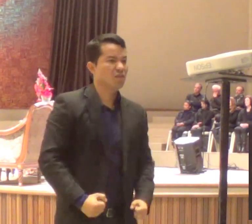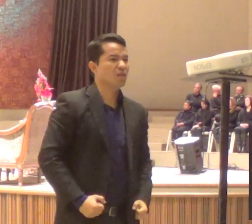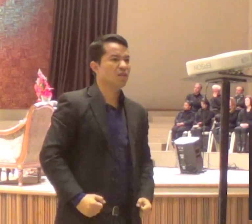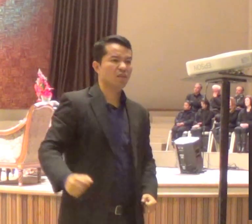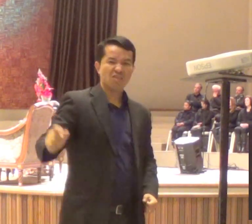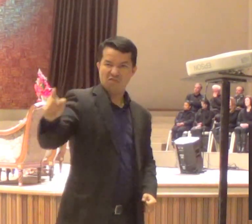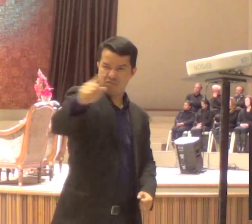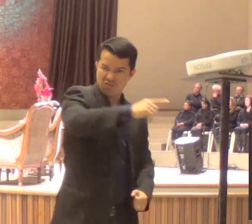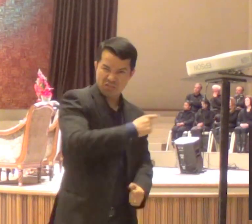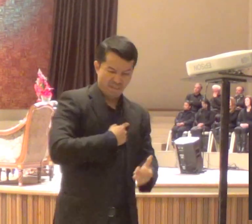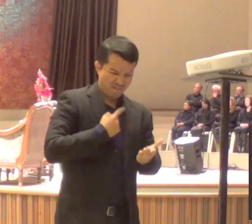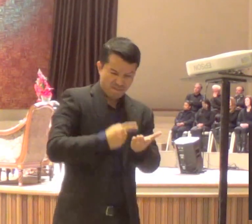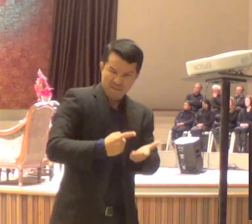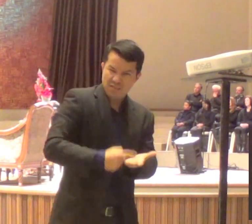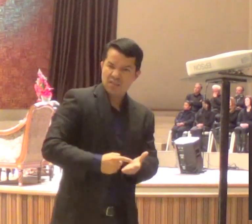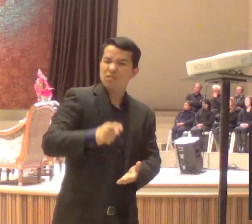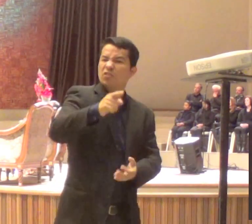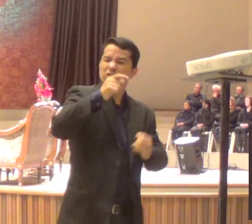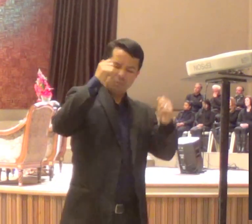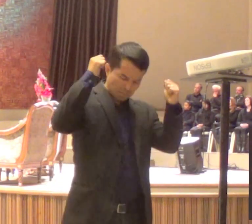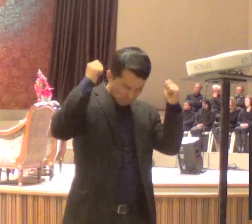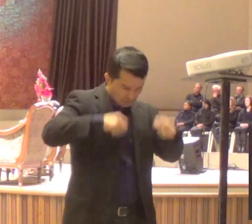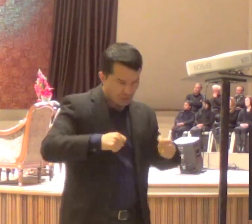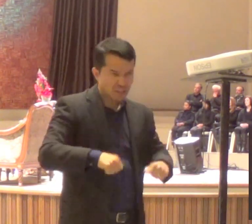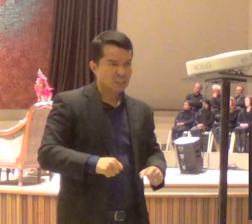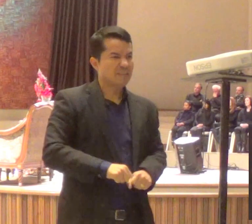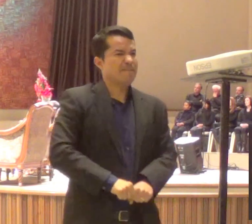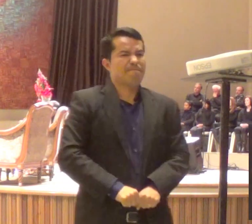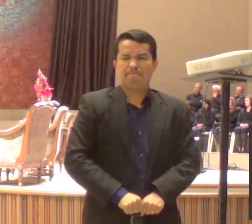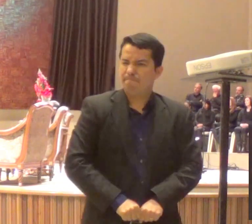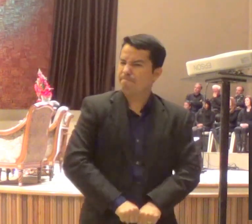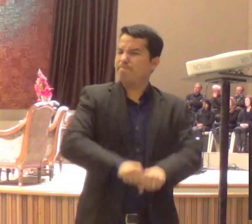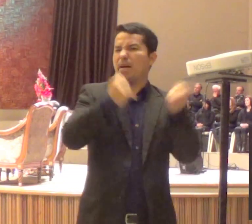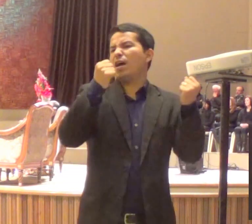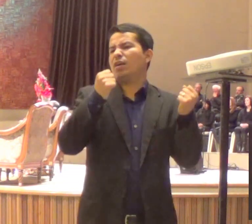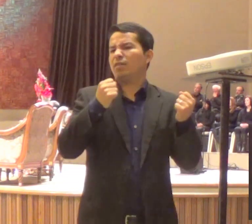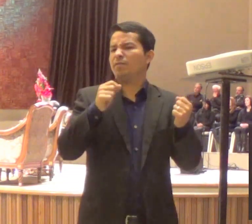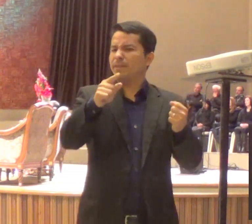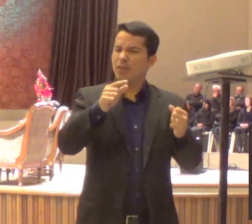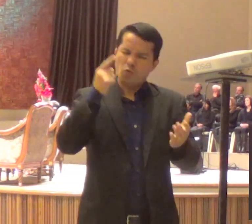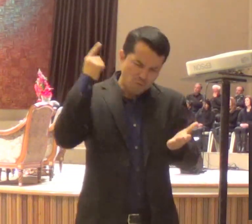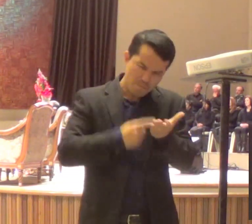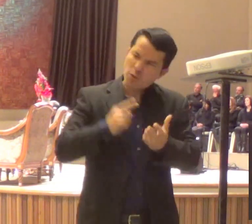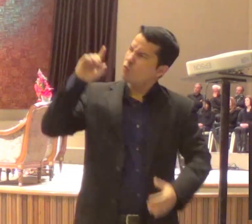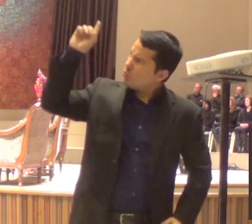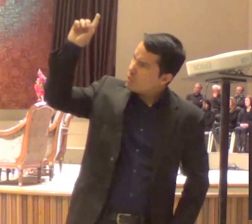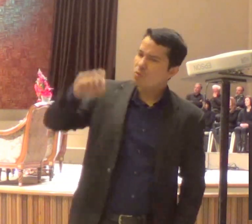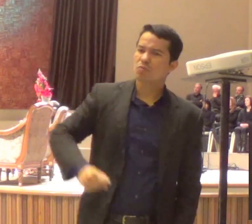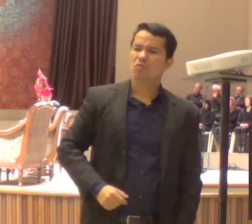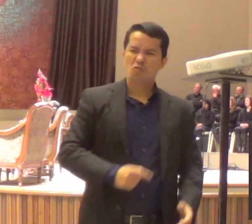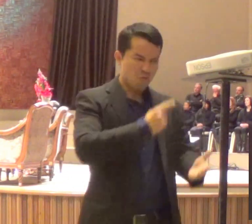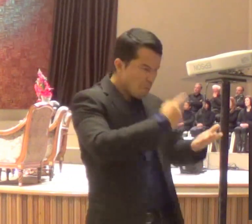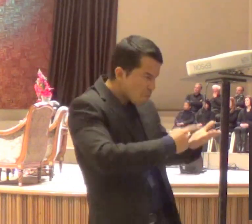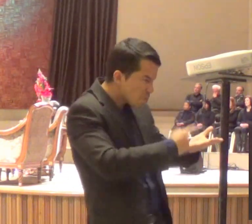diferença na tua vida, diferença transformadora, agora,